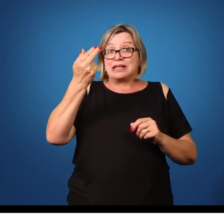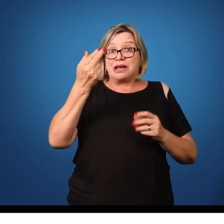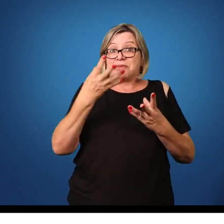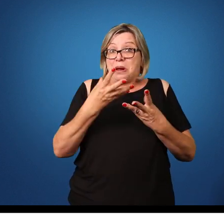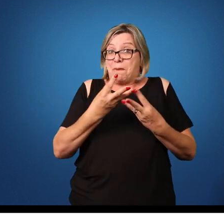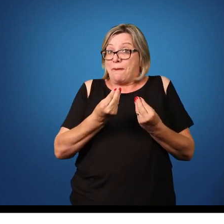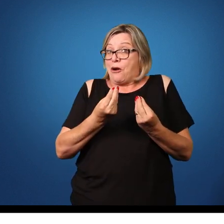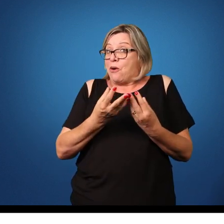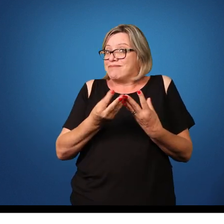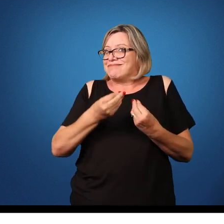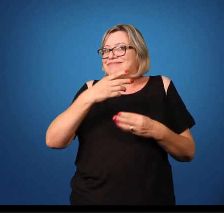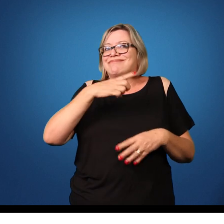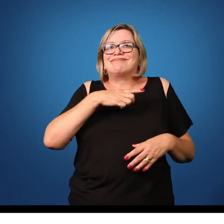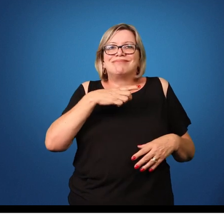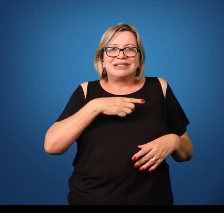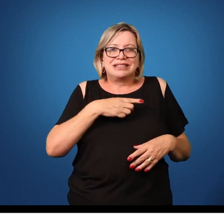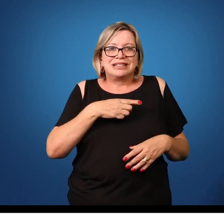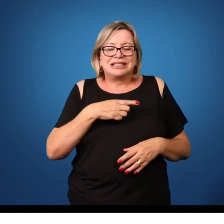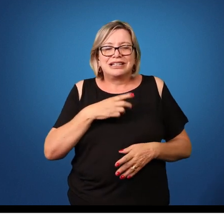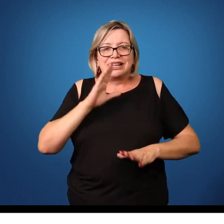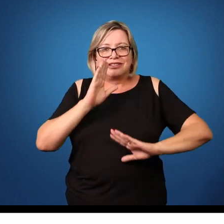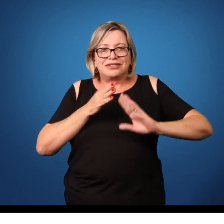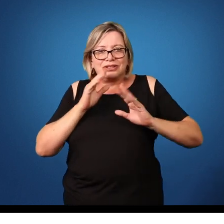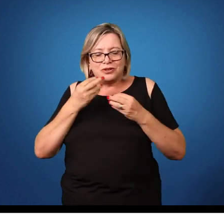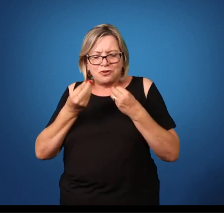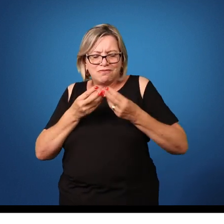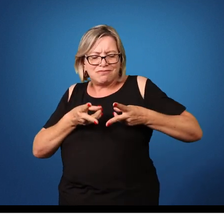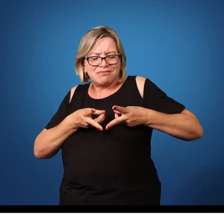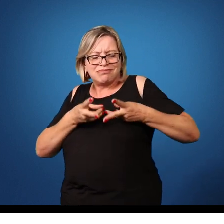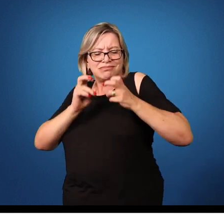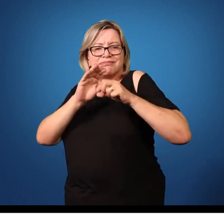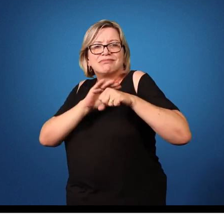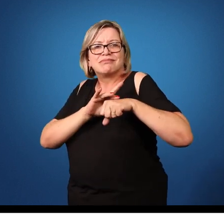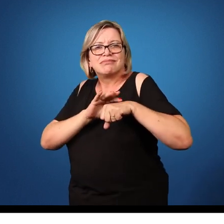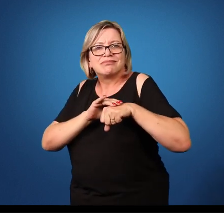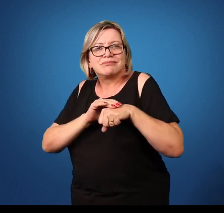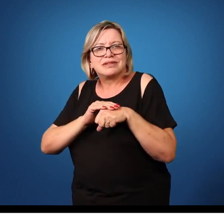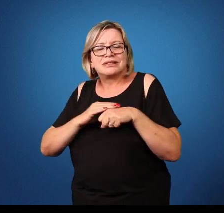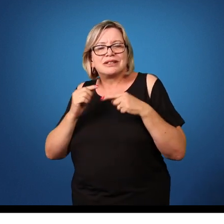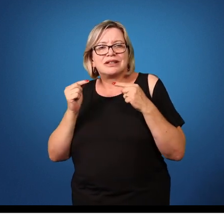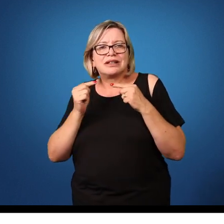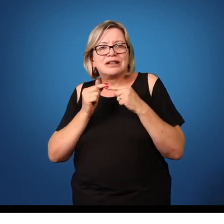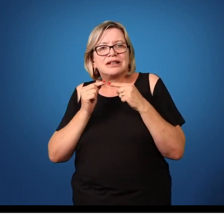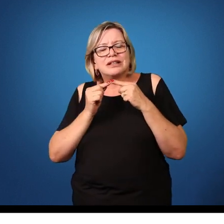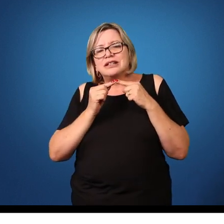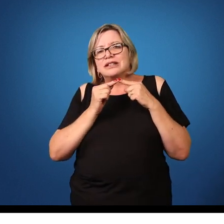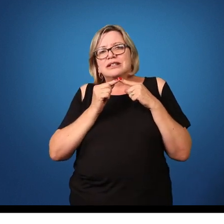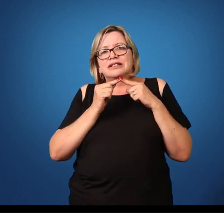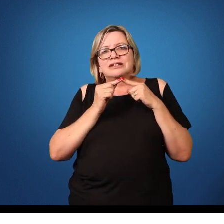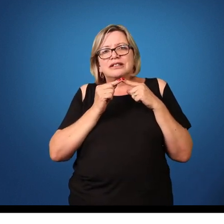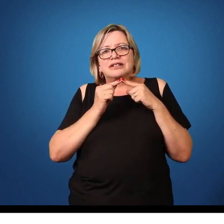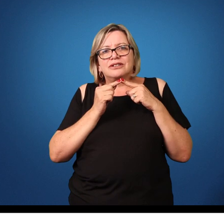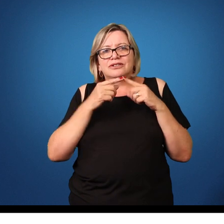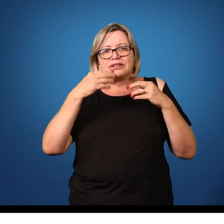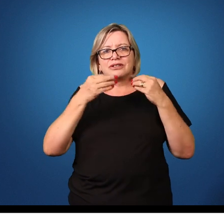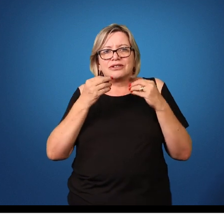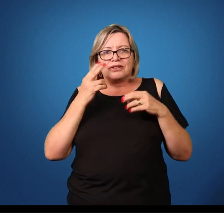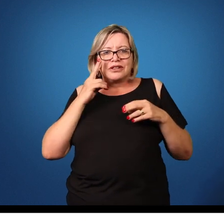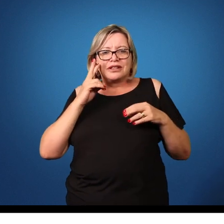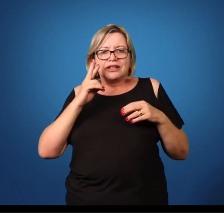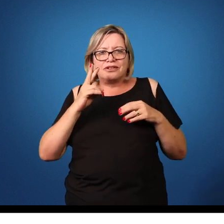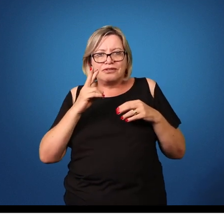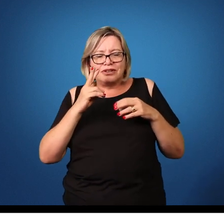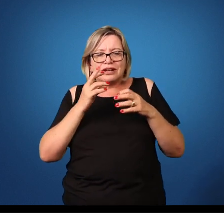parasitária muito elevada. A questão do diagnóstico dessa doença está relacionada com a presença de ovos